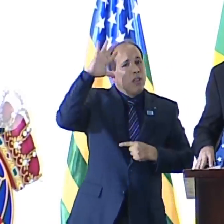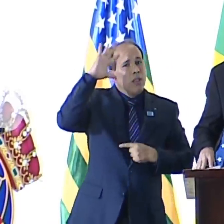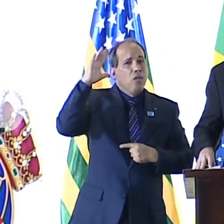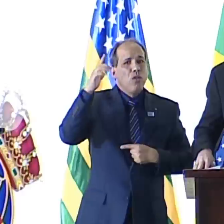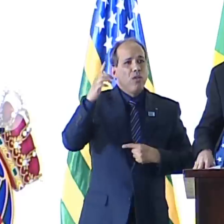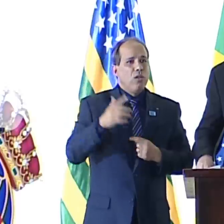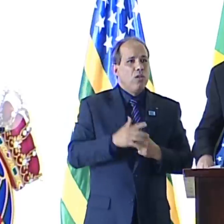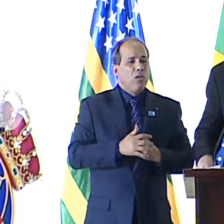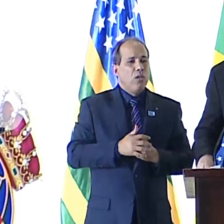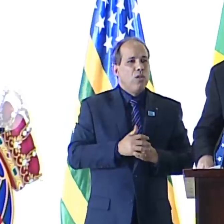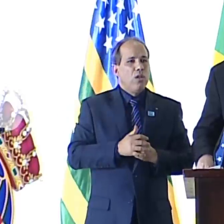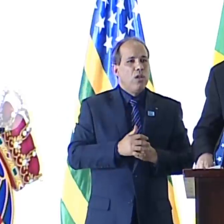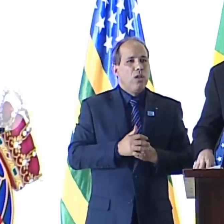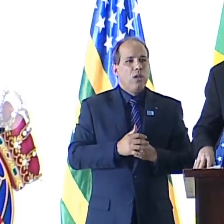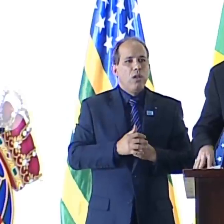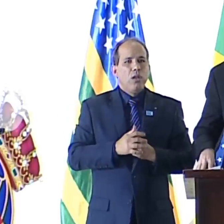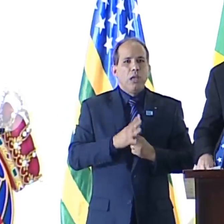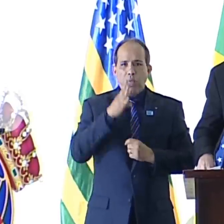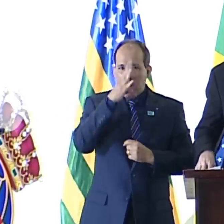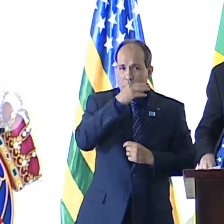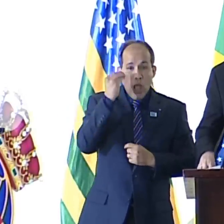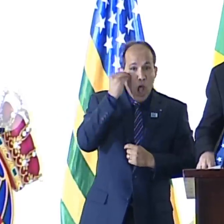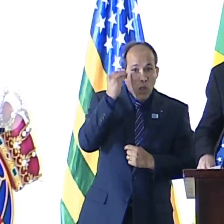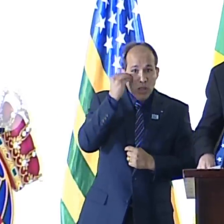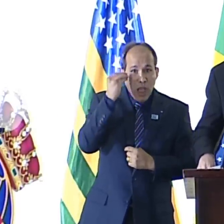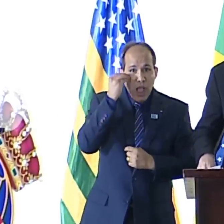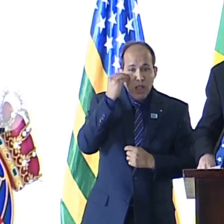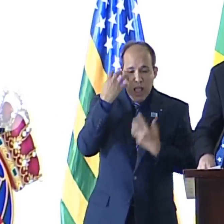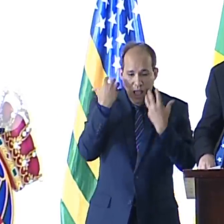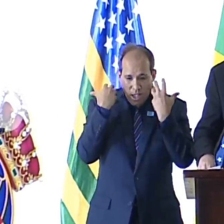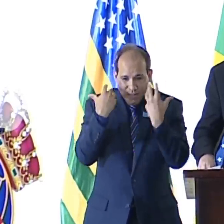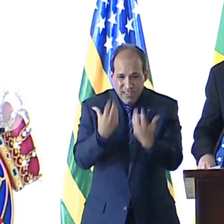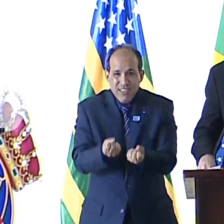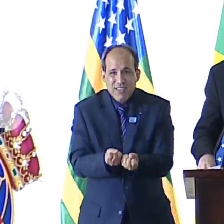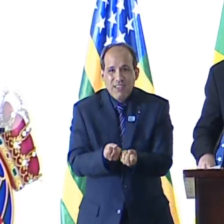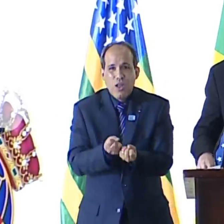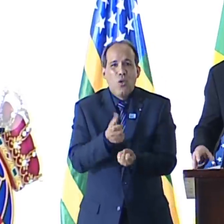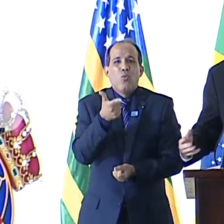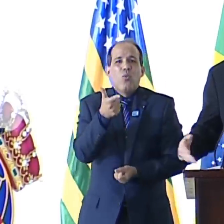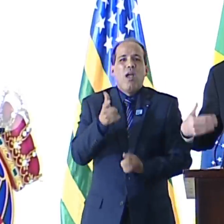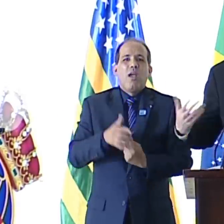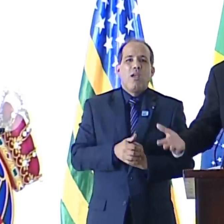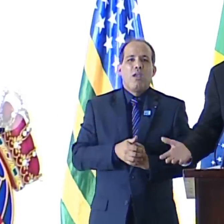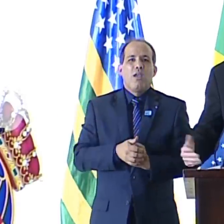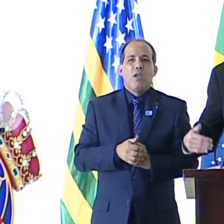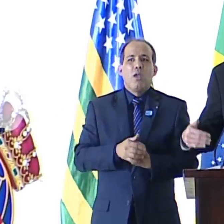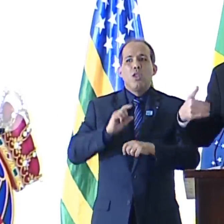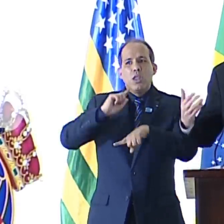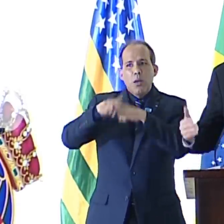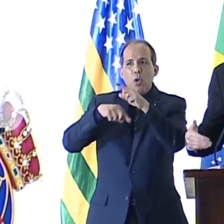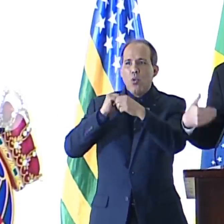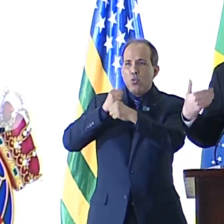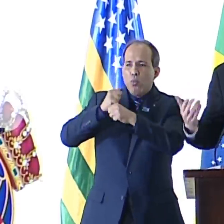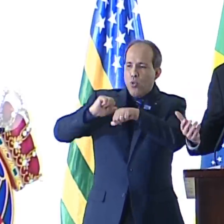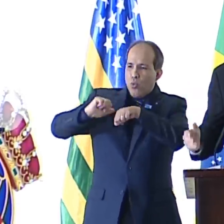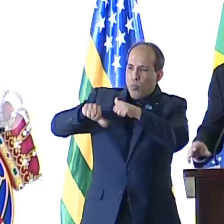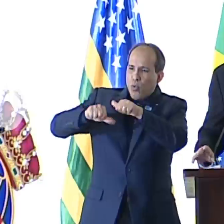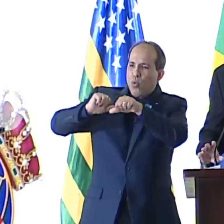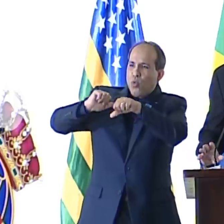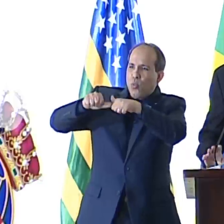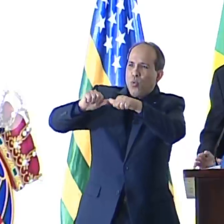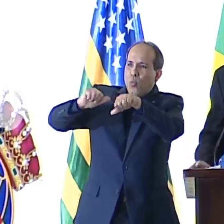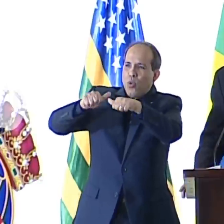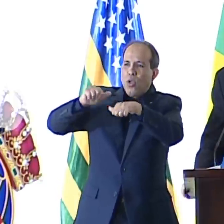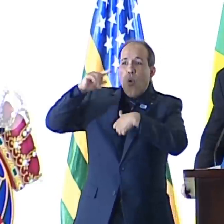dos fatos que se tornam aceitas, até serem, eventualmente, substituídas por teorias que expliquem melhor os